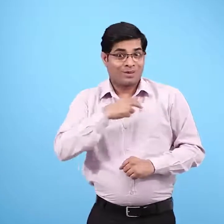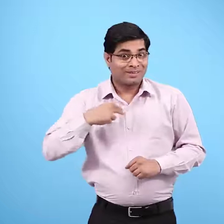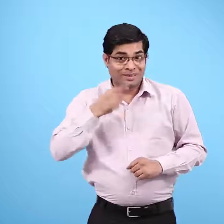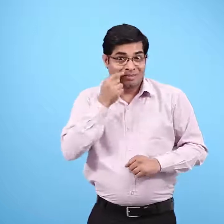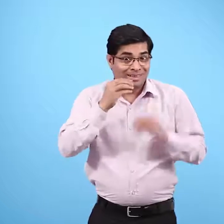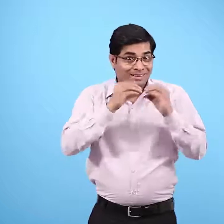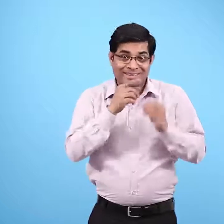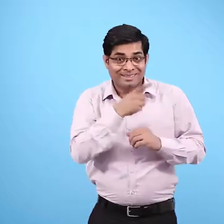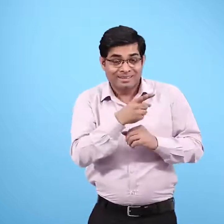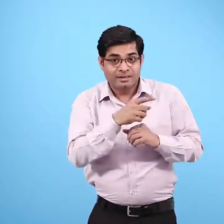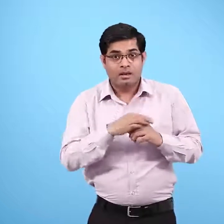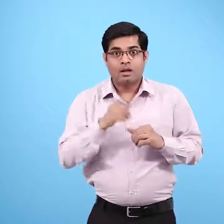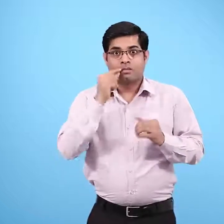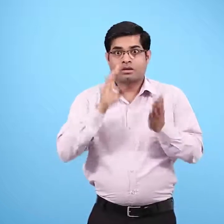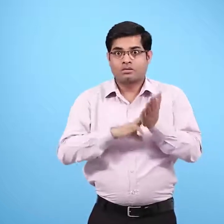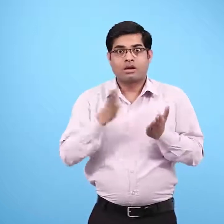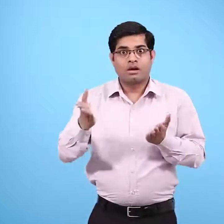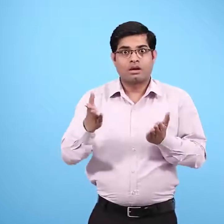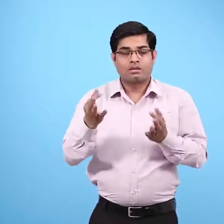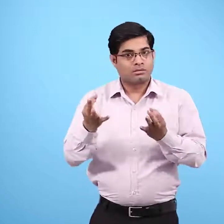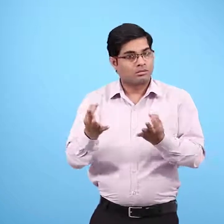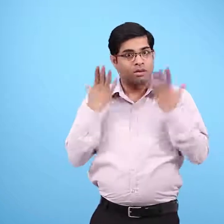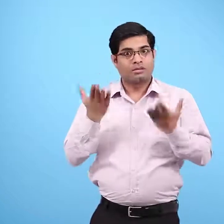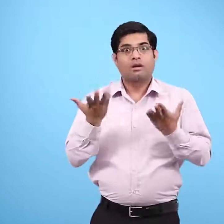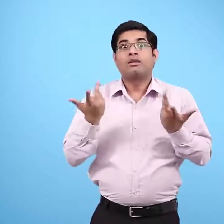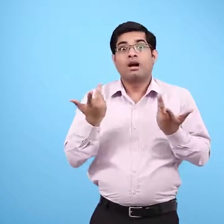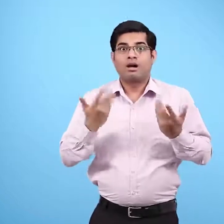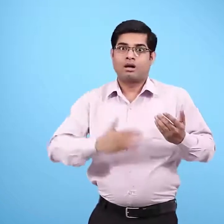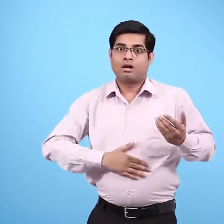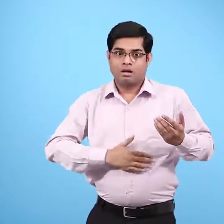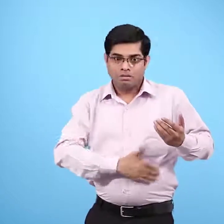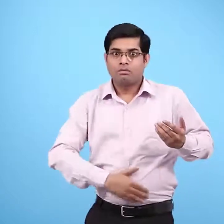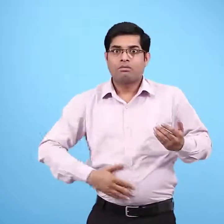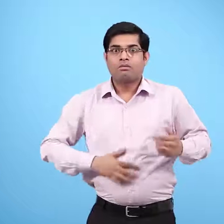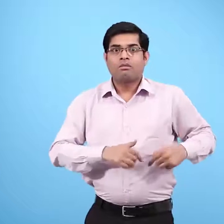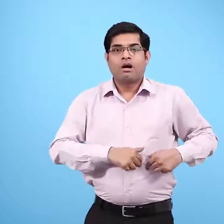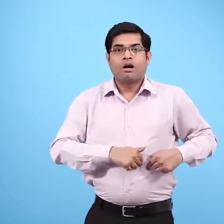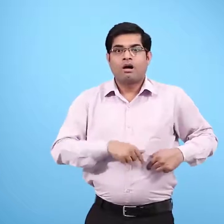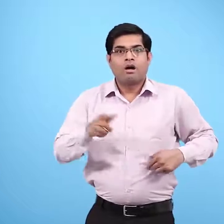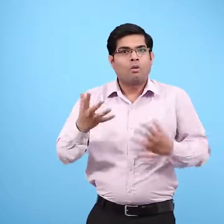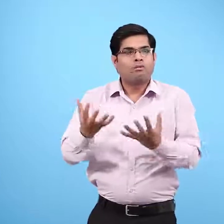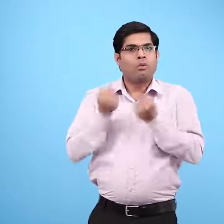डॉक्टर बोमोंट को मार्टिन का यह अजूबा पेट क्या मिल गया? मानो एक हजाना मिल गया